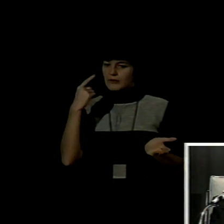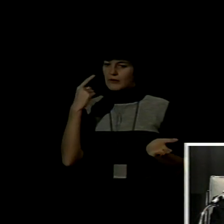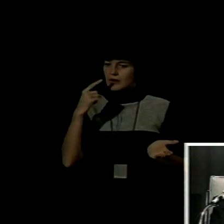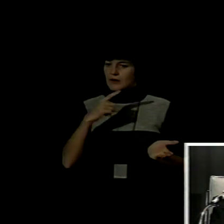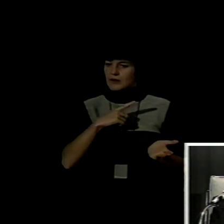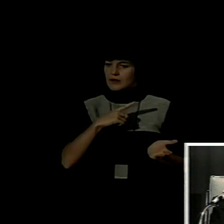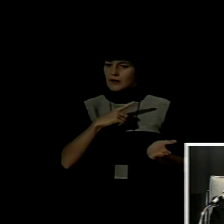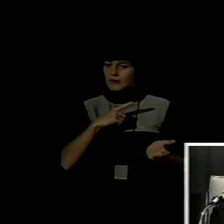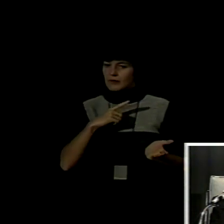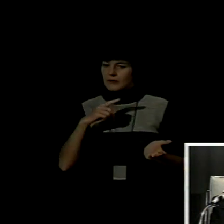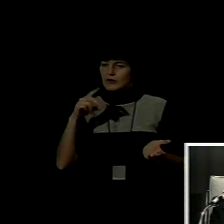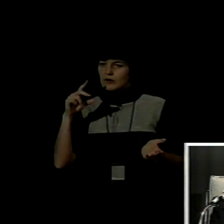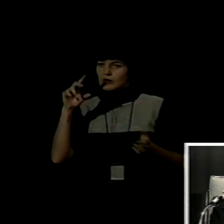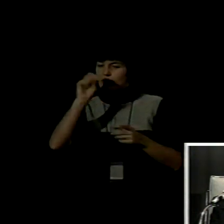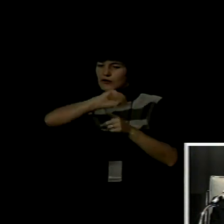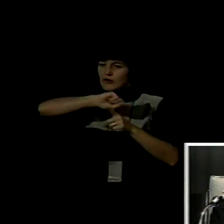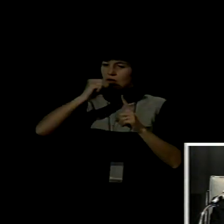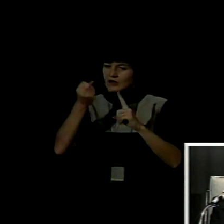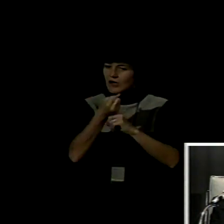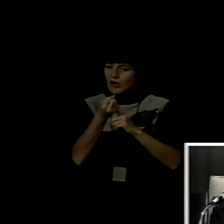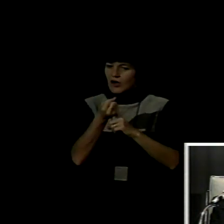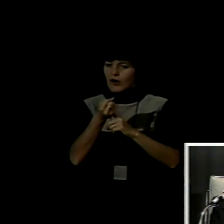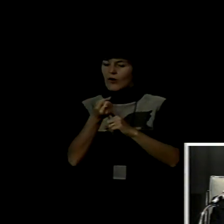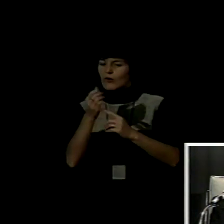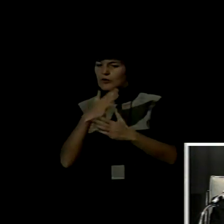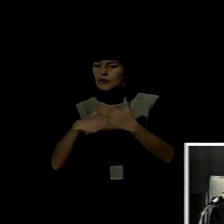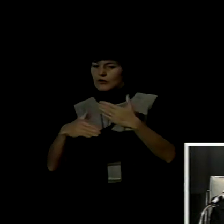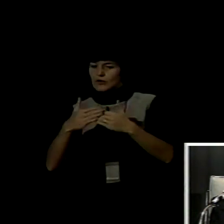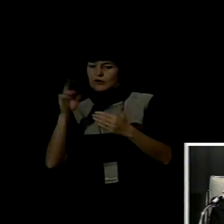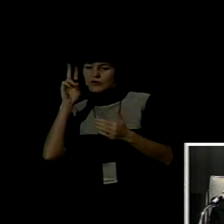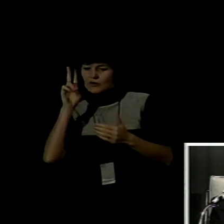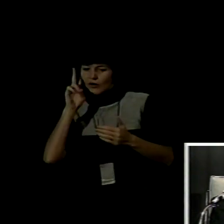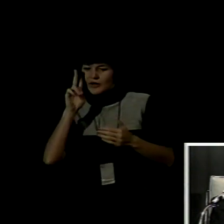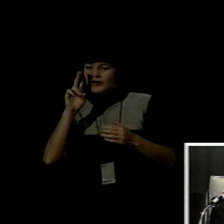dinámicas de opresión en las cuales están ellas involucradas actualmente.